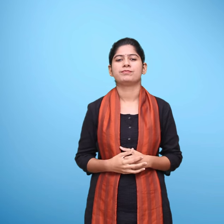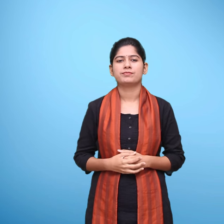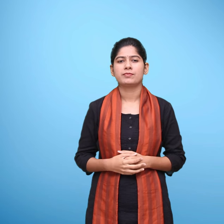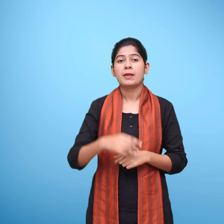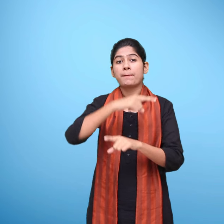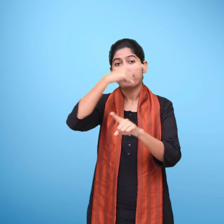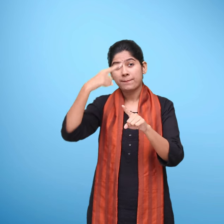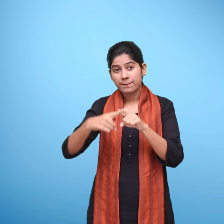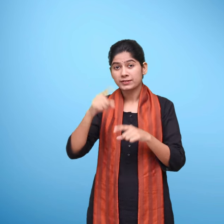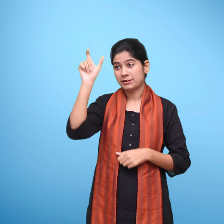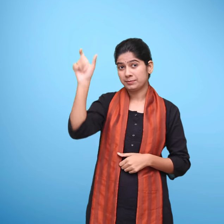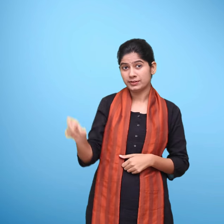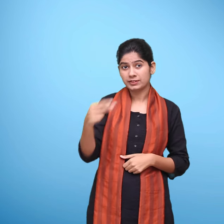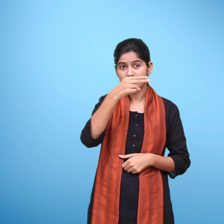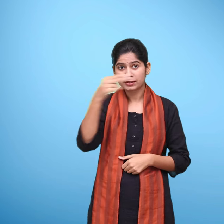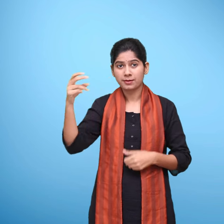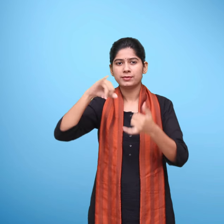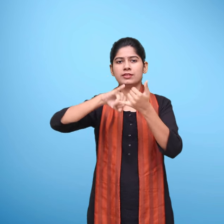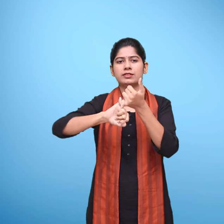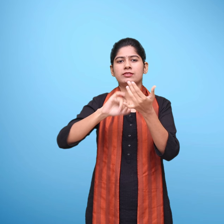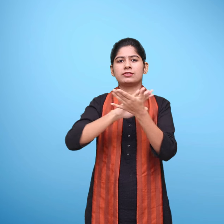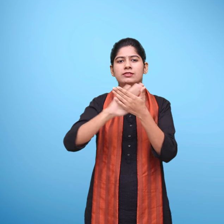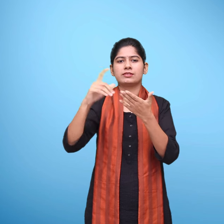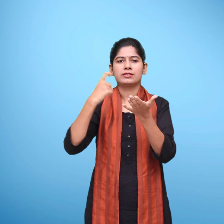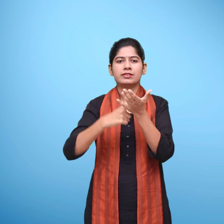तथा श्रीधर श्रीवास्तव